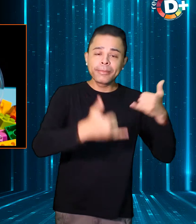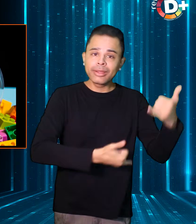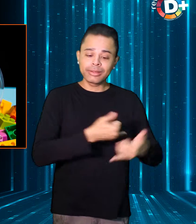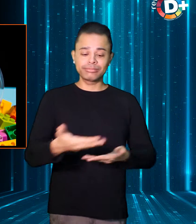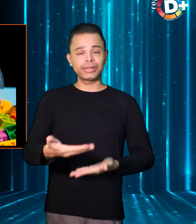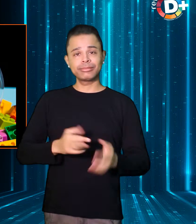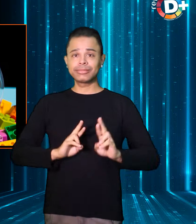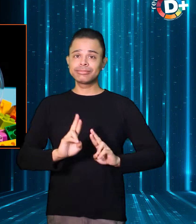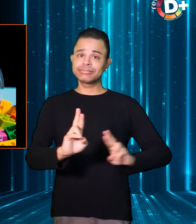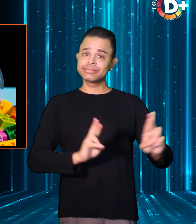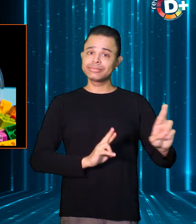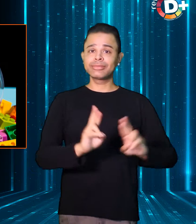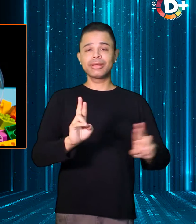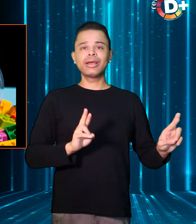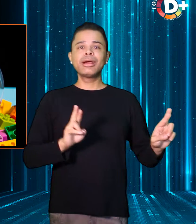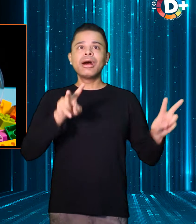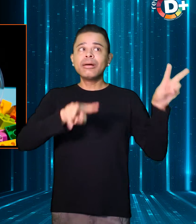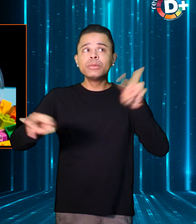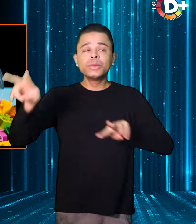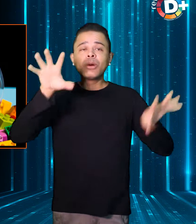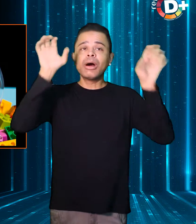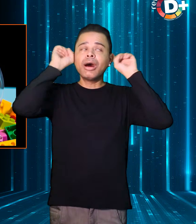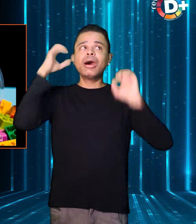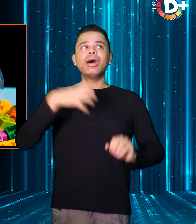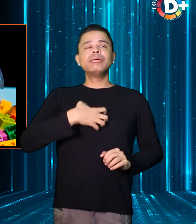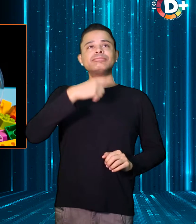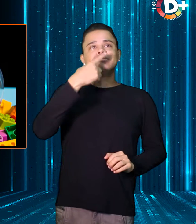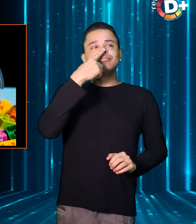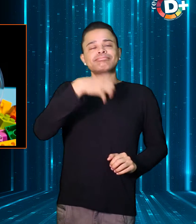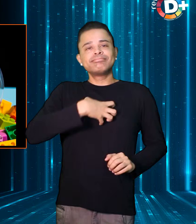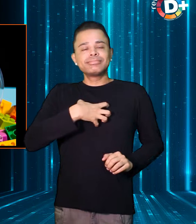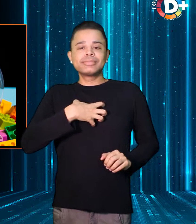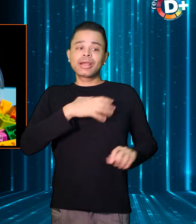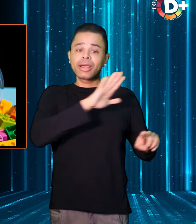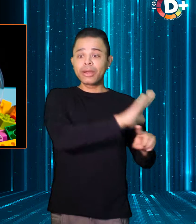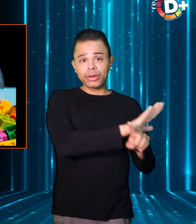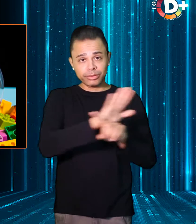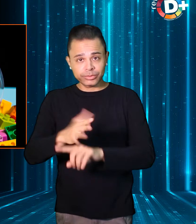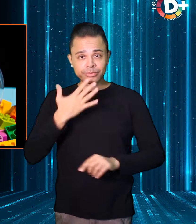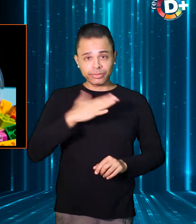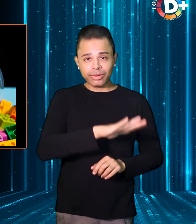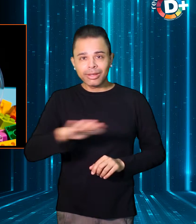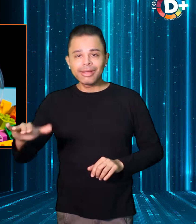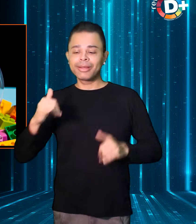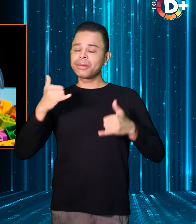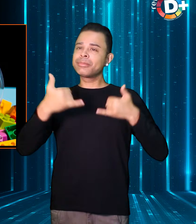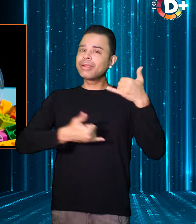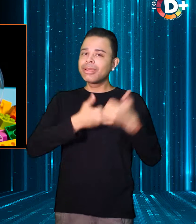multissensorial que ofereça a elas a possibilidade de brincar com jogos divertidos e